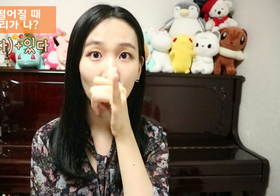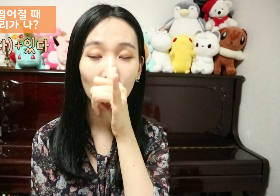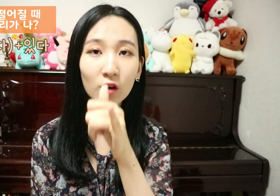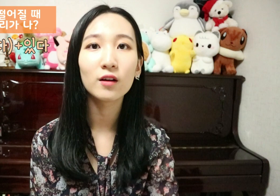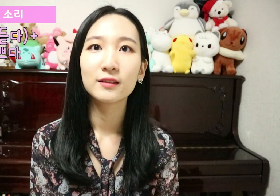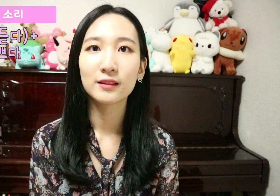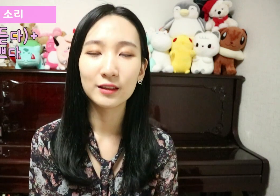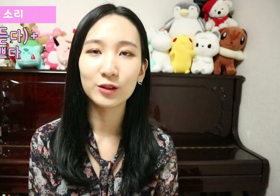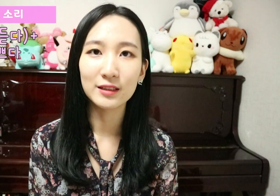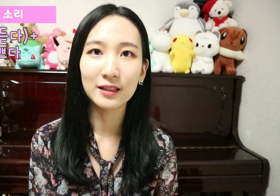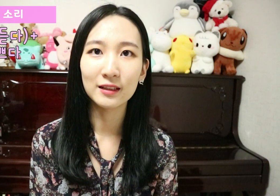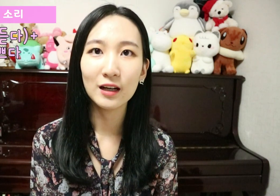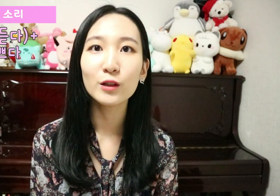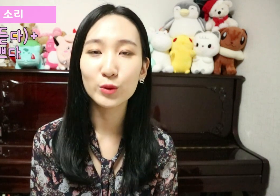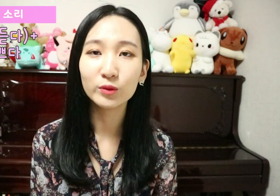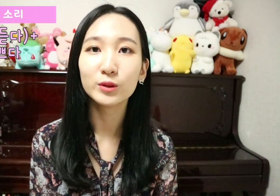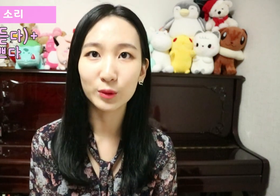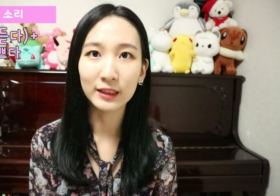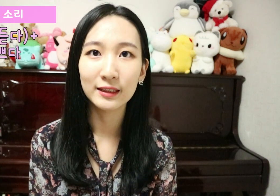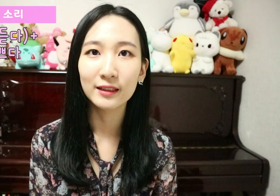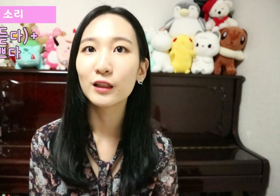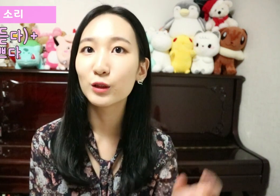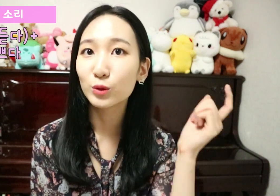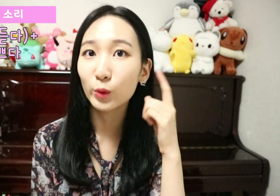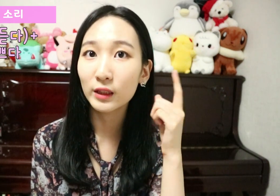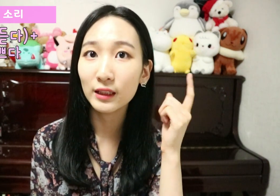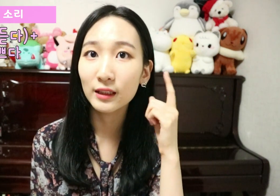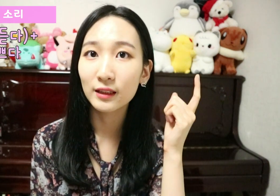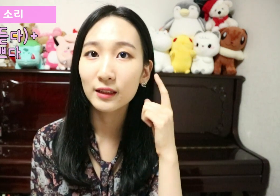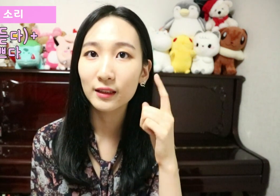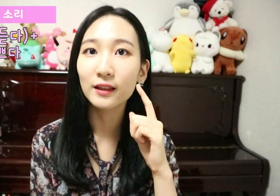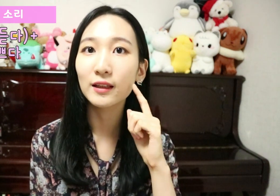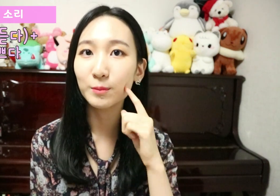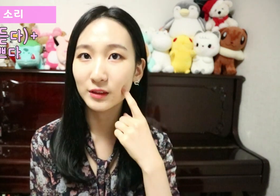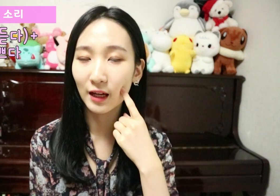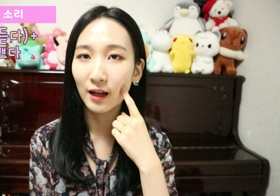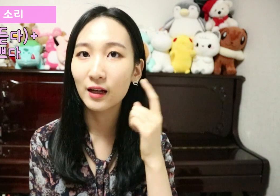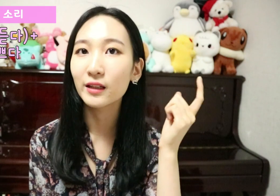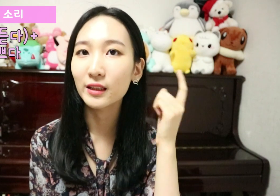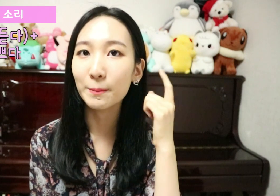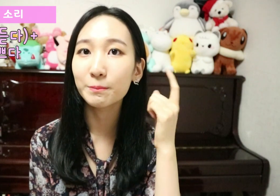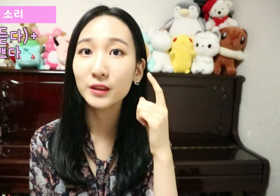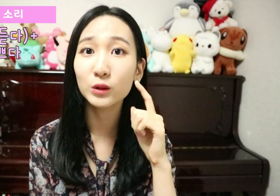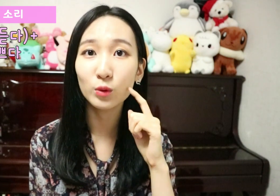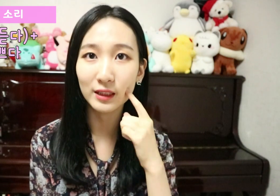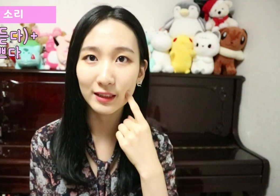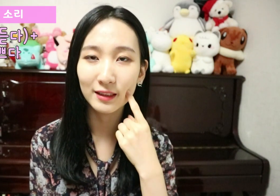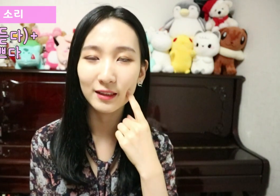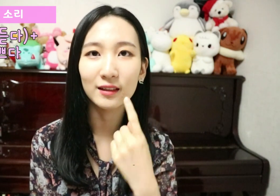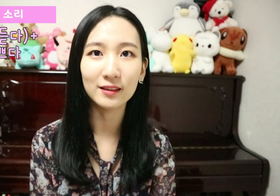그랬더니 지한이가 좋은 소리 소리 예쁘다 예쁜 소리라는